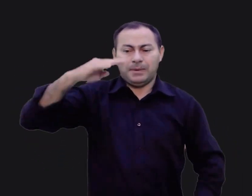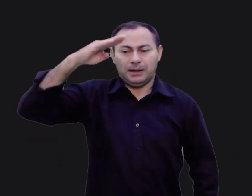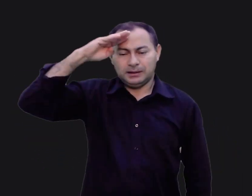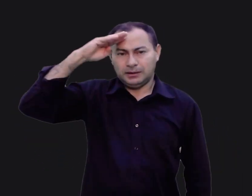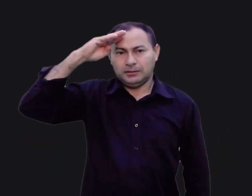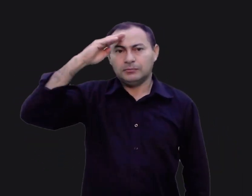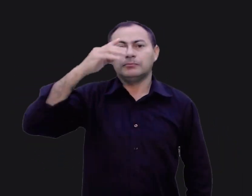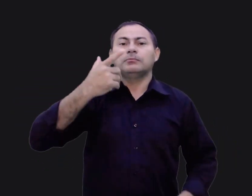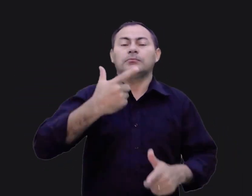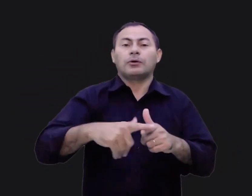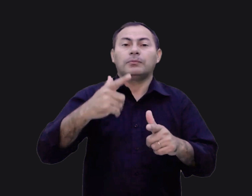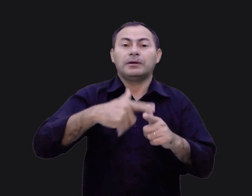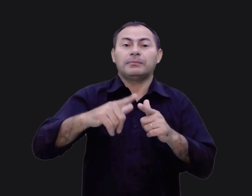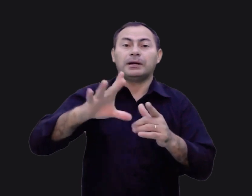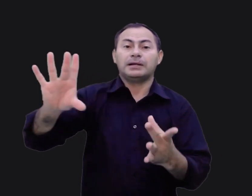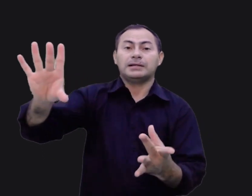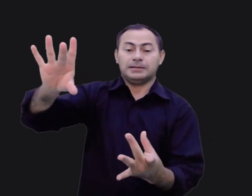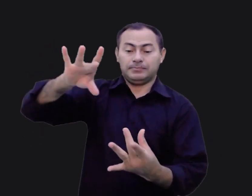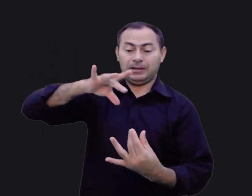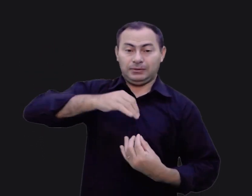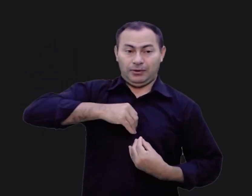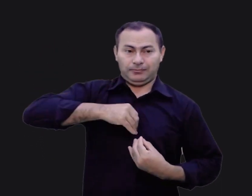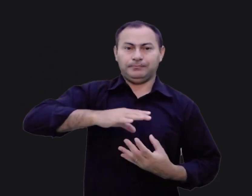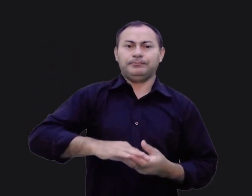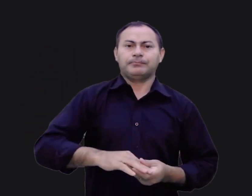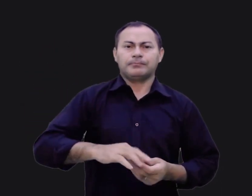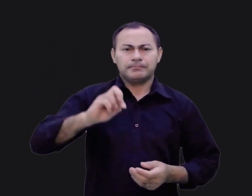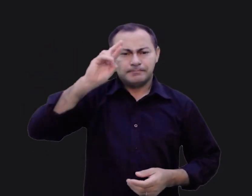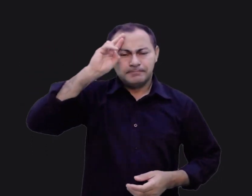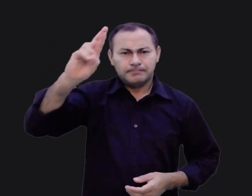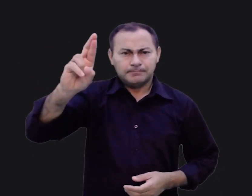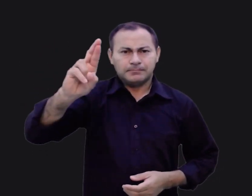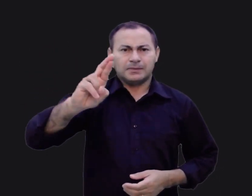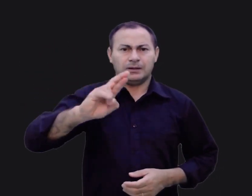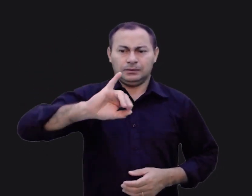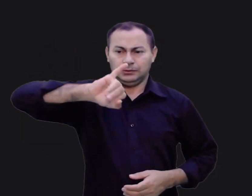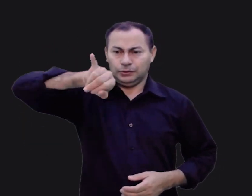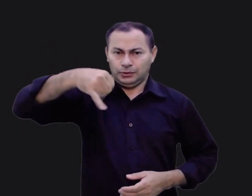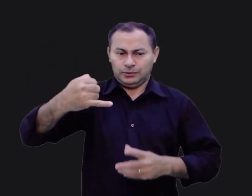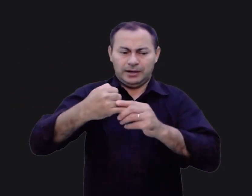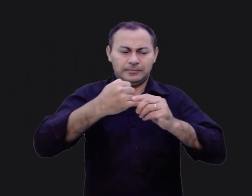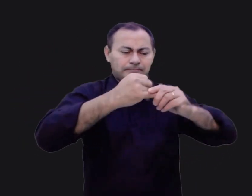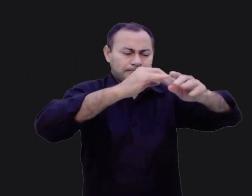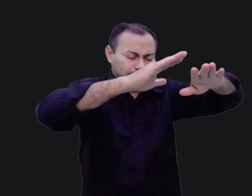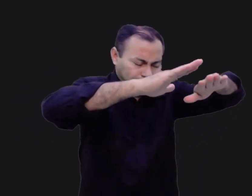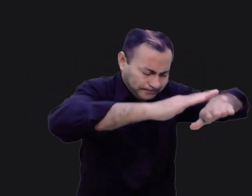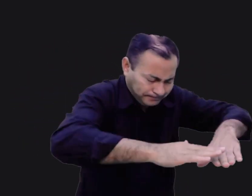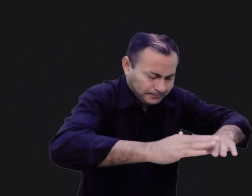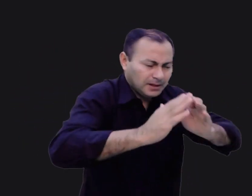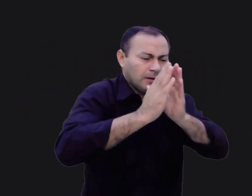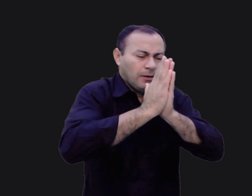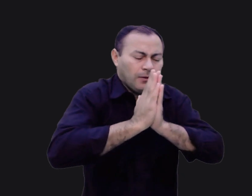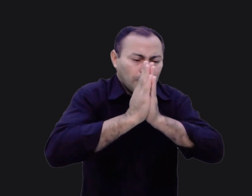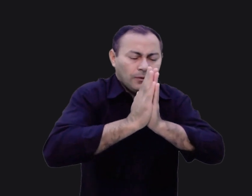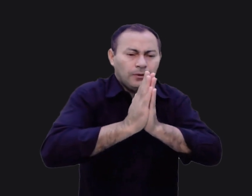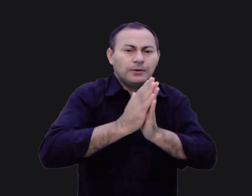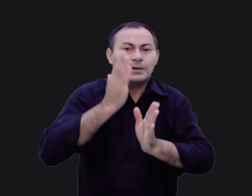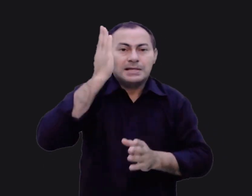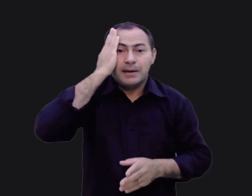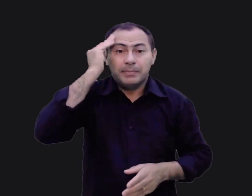espiritual. A razão pela qual Josué caiu com o rosto em terra e orou quando soube da derrota na cidade de